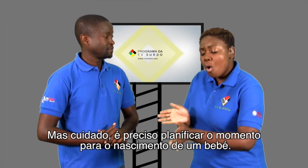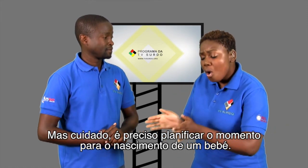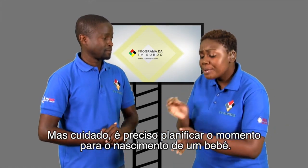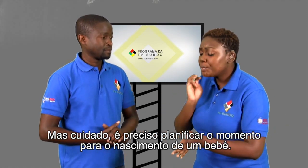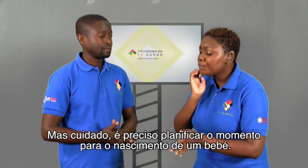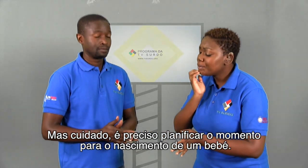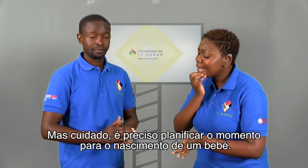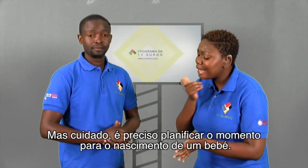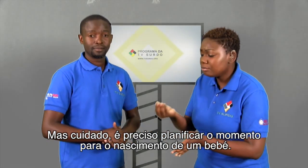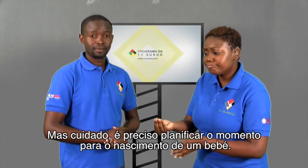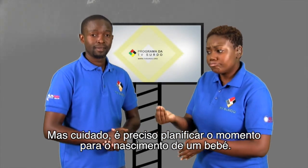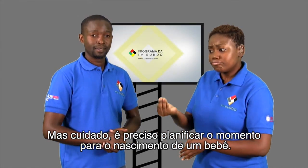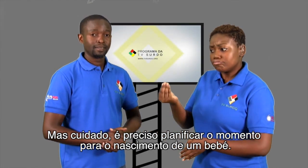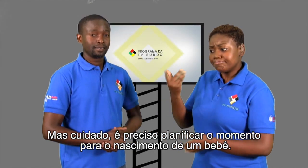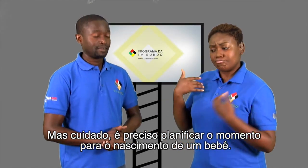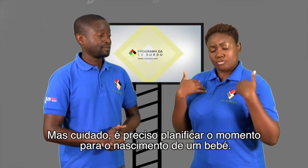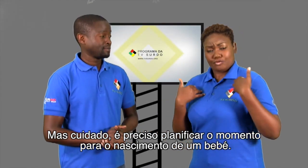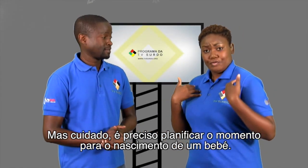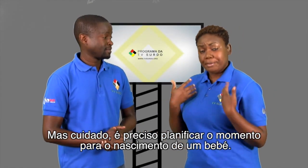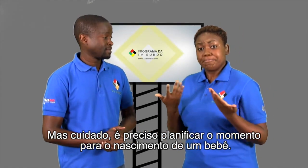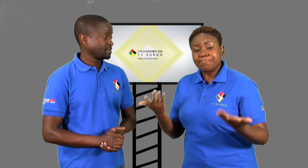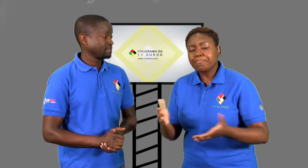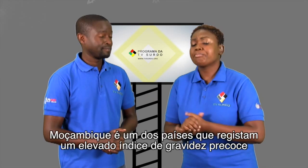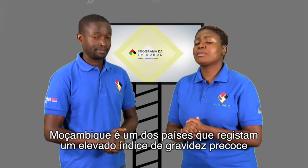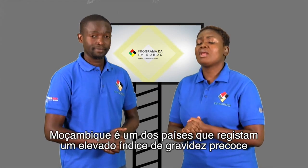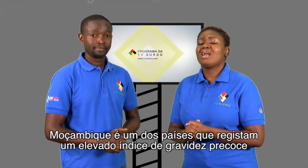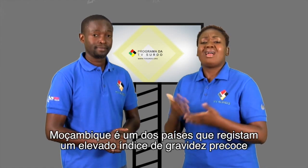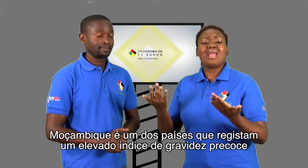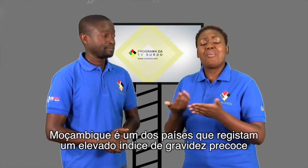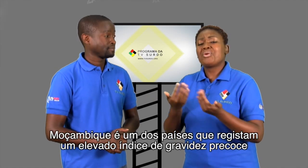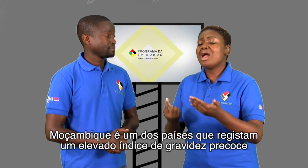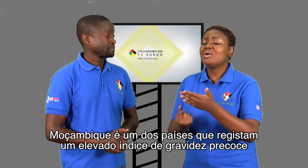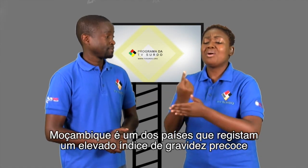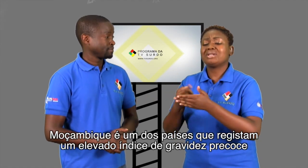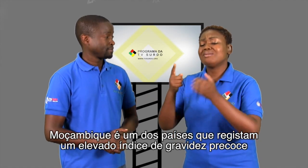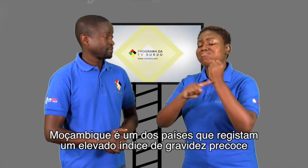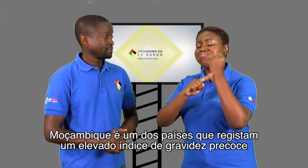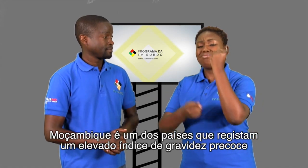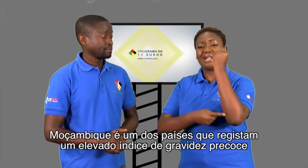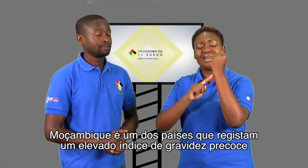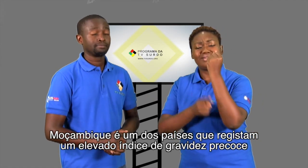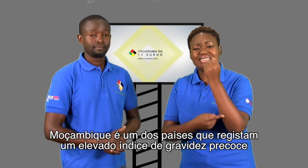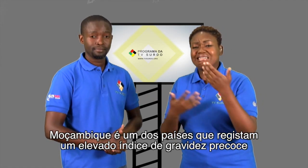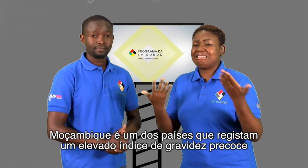é preciso planificar o momento para o nascimento de um bebê. Moçambique é um dos países que registram um